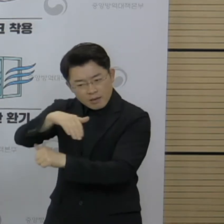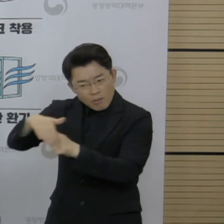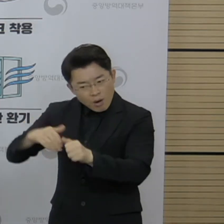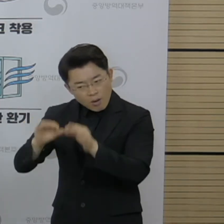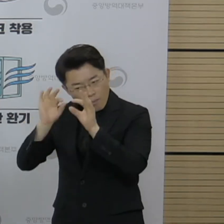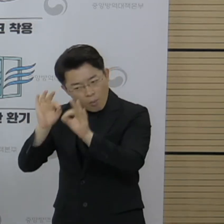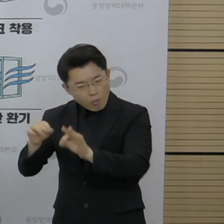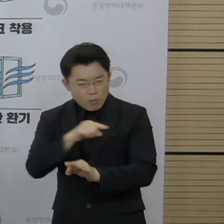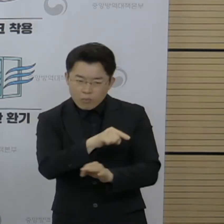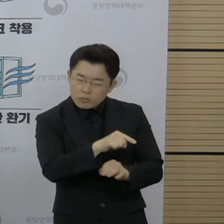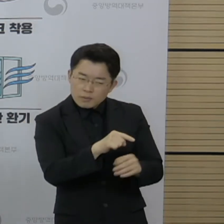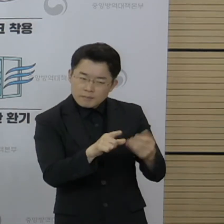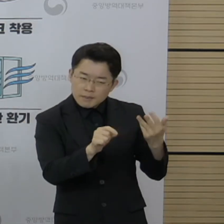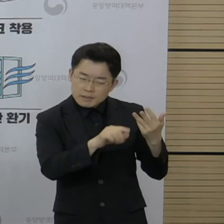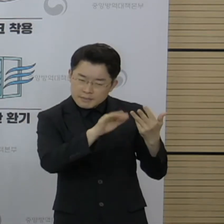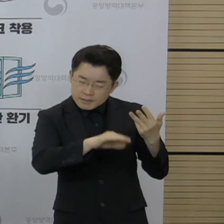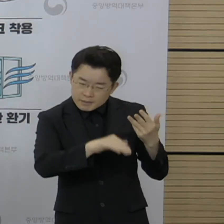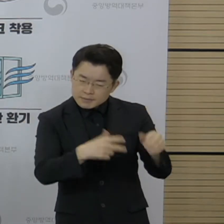마감할 계획입니다.